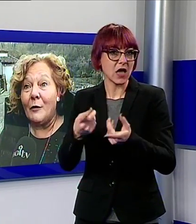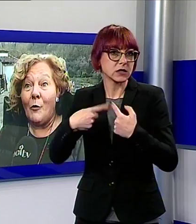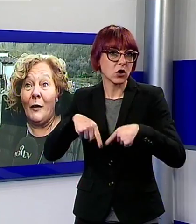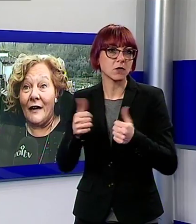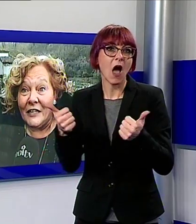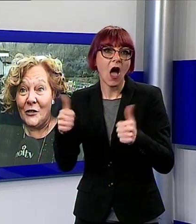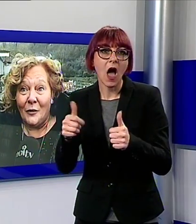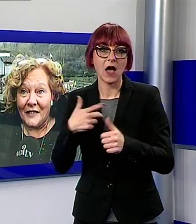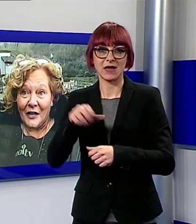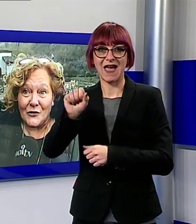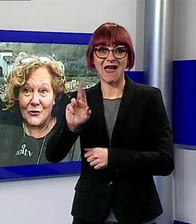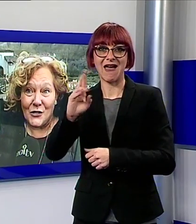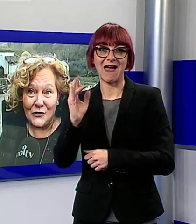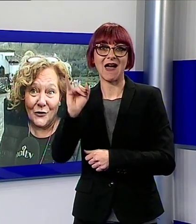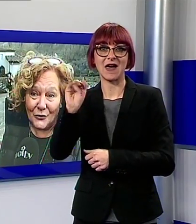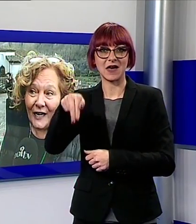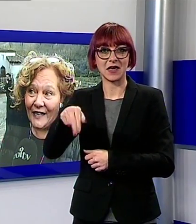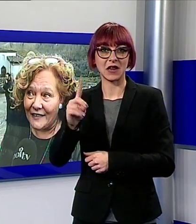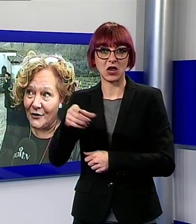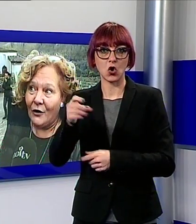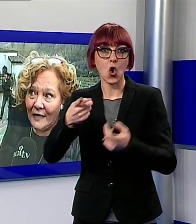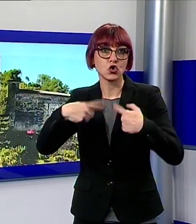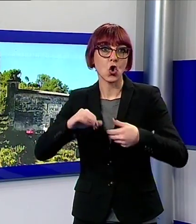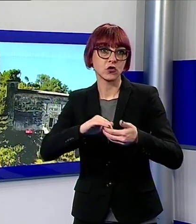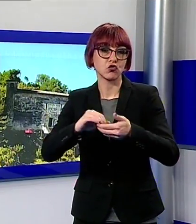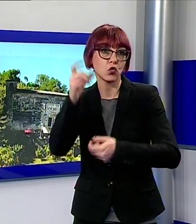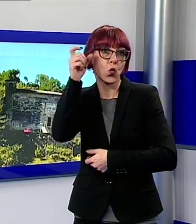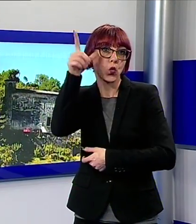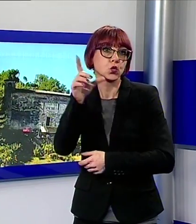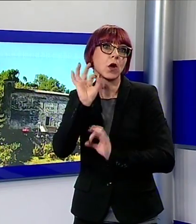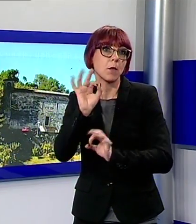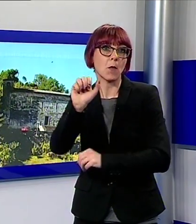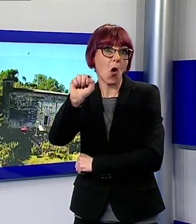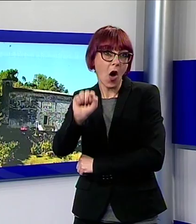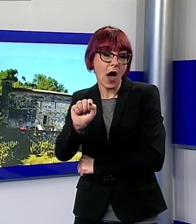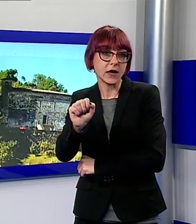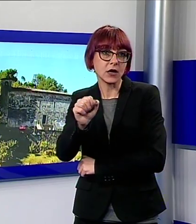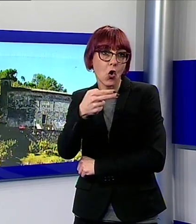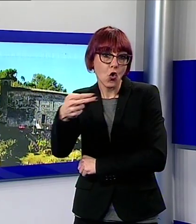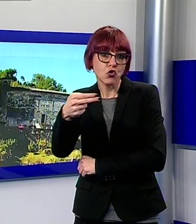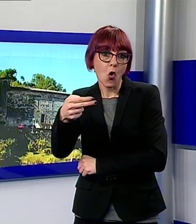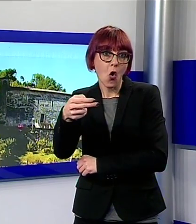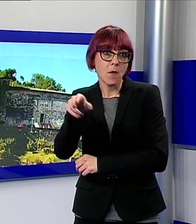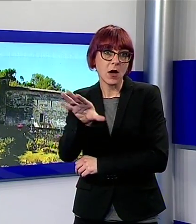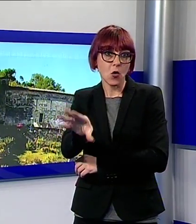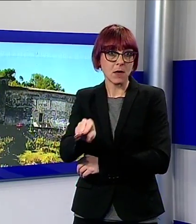proprio per l'Aringo perché la nostra associazione culturale è l'Aringo e il nome viene proprio da questo spazio quindi per noi